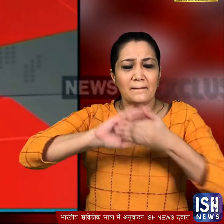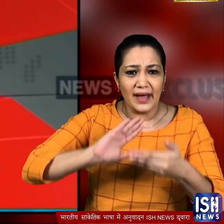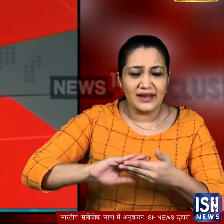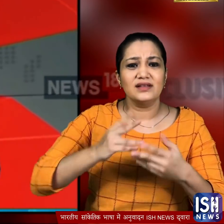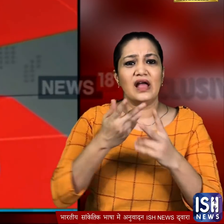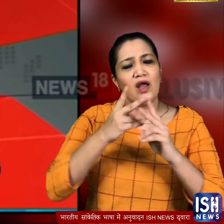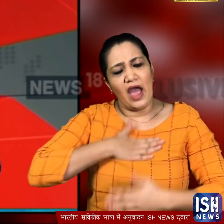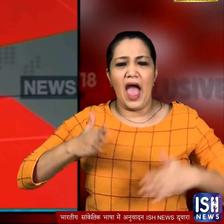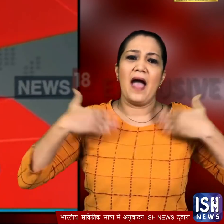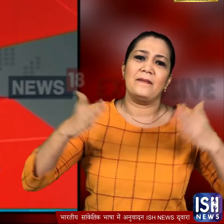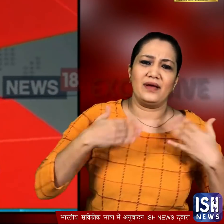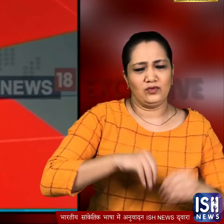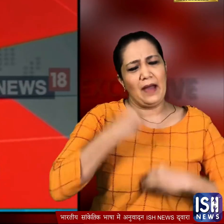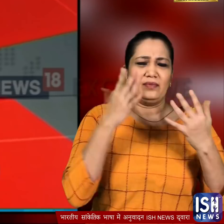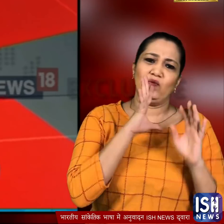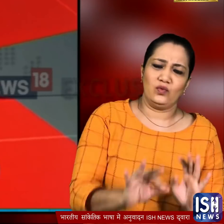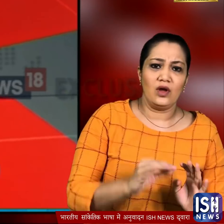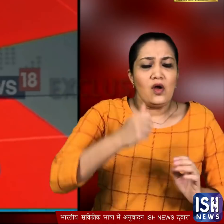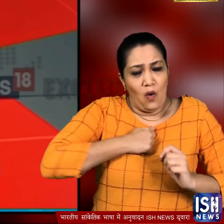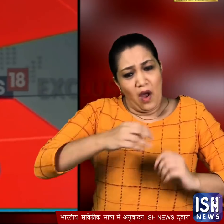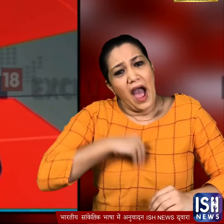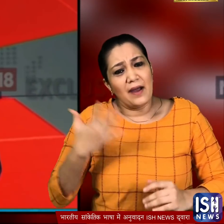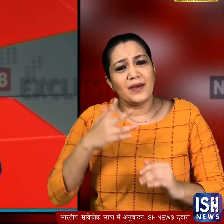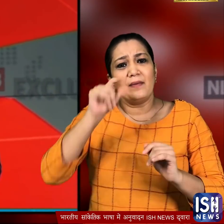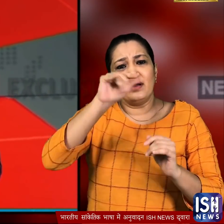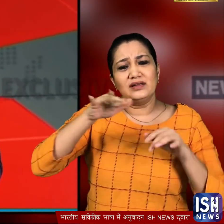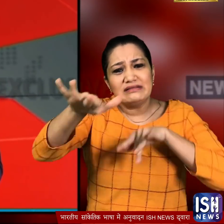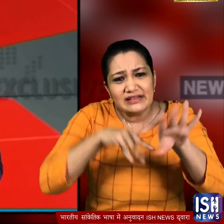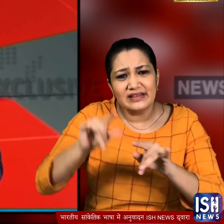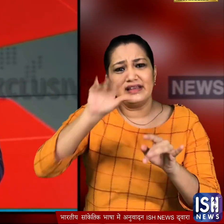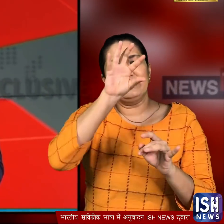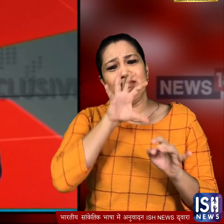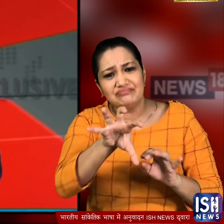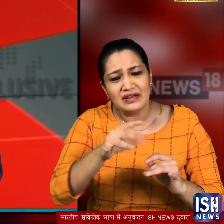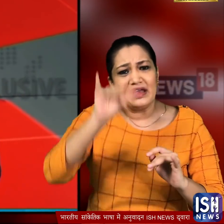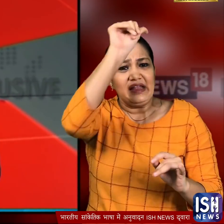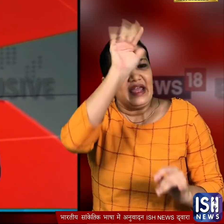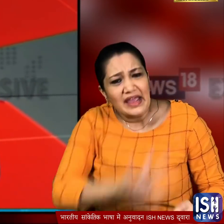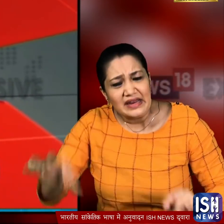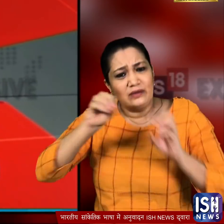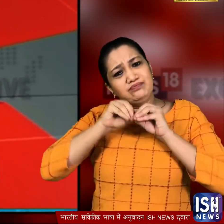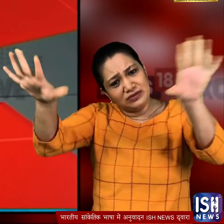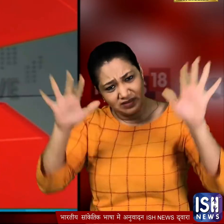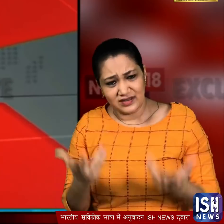बया खुशी का मौका होता है लेकिन हमको अपनी खुशी के लिए पूरे शहर राज और देश में महामारी का खत्रा पहलाने का कोई हक